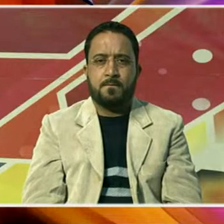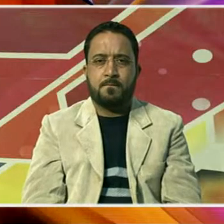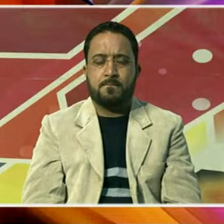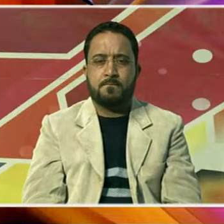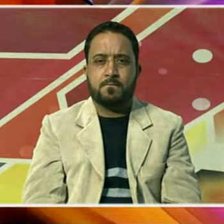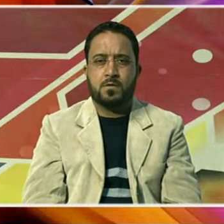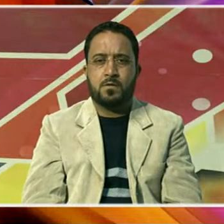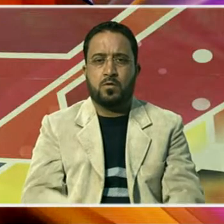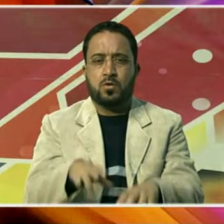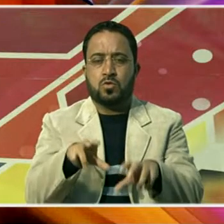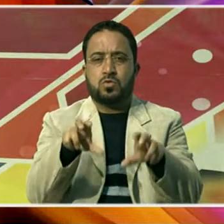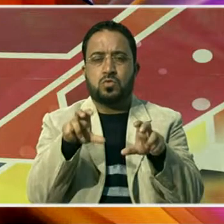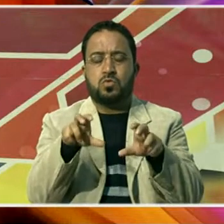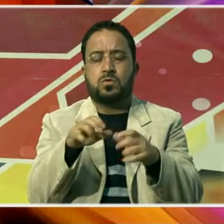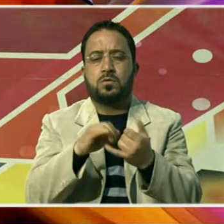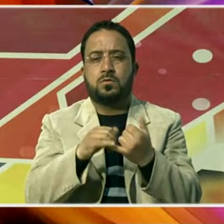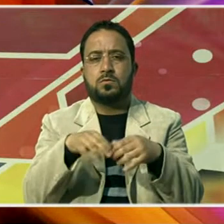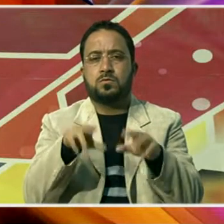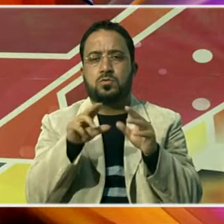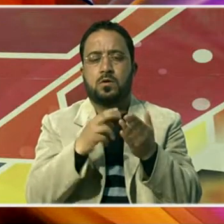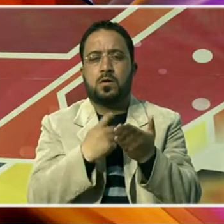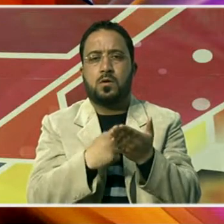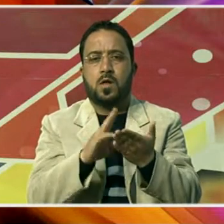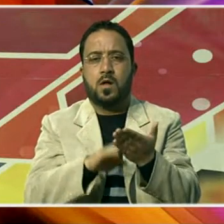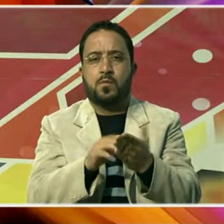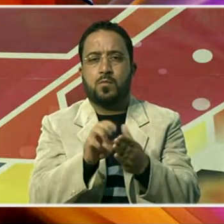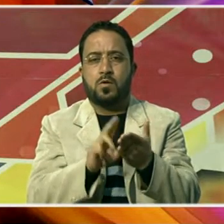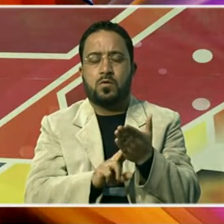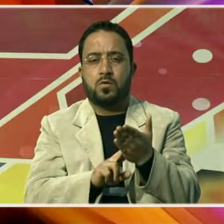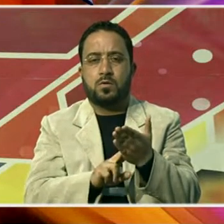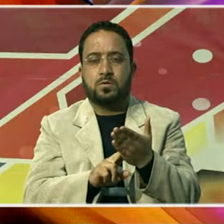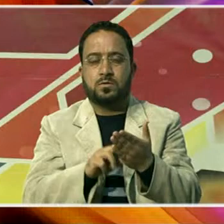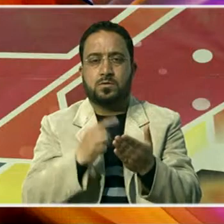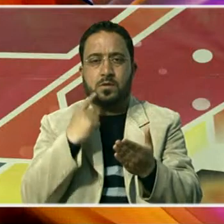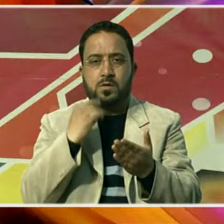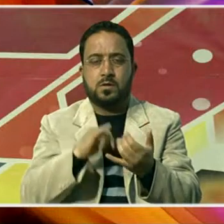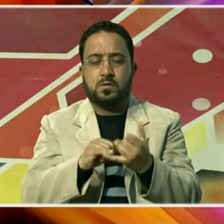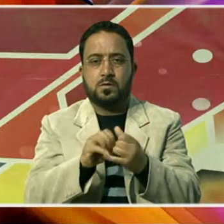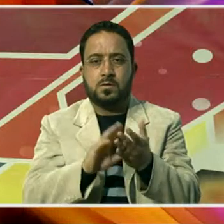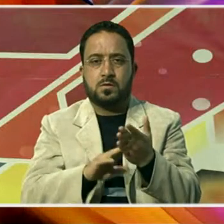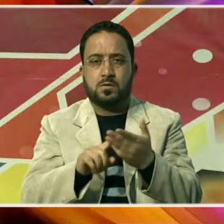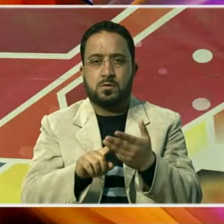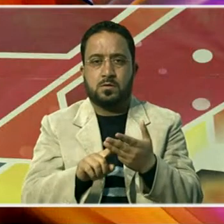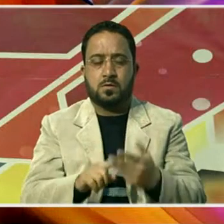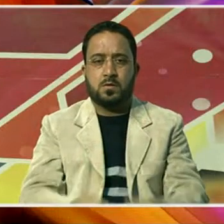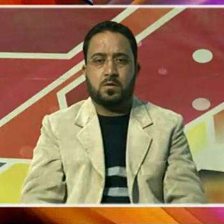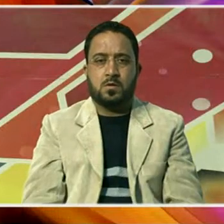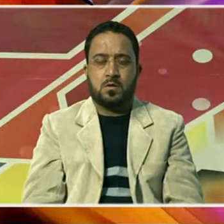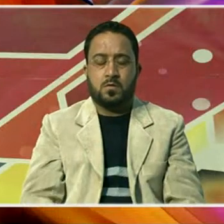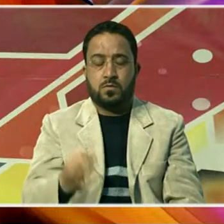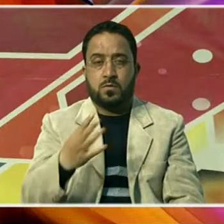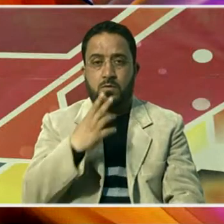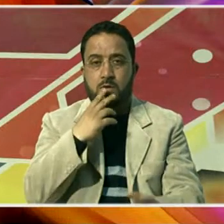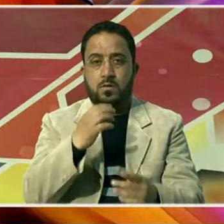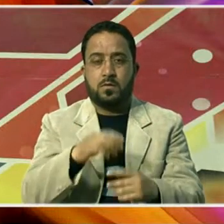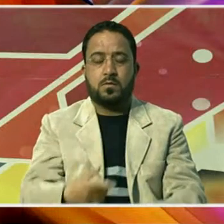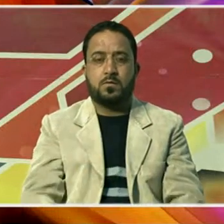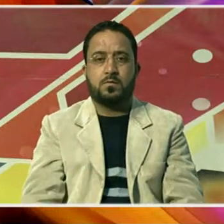لیفٹننٹ گورنر منوج سنہ نے جمع کشمیر کی علاقائی سالمیت کے تحفظ